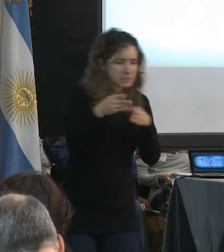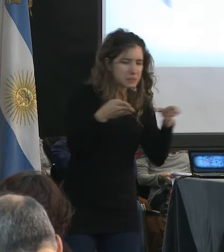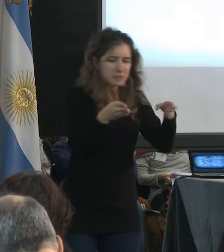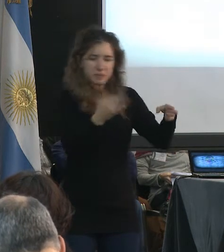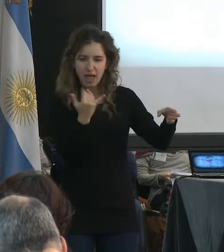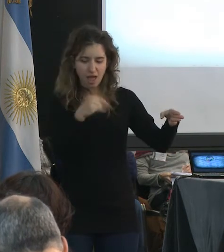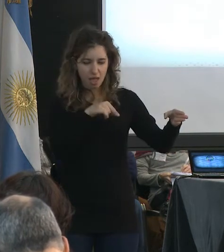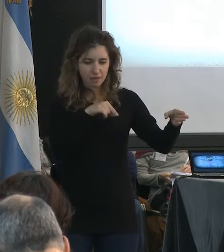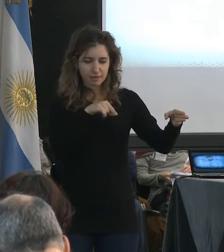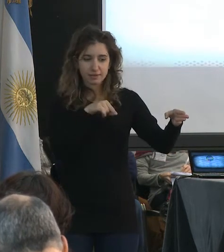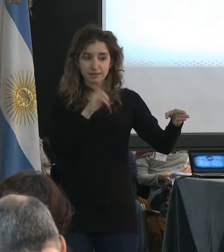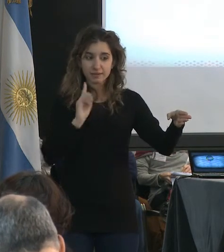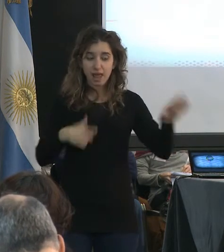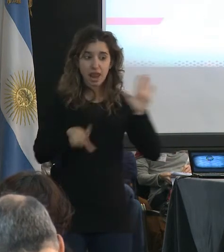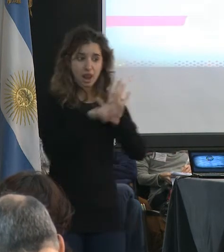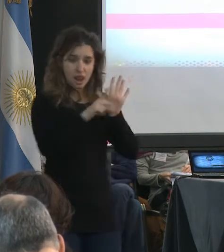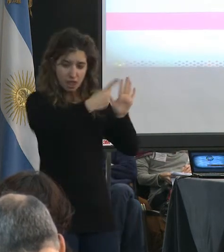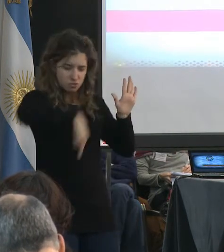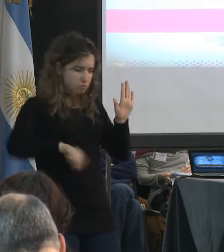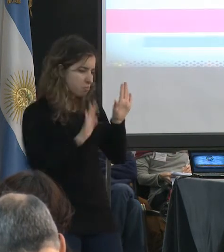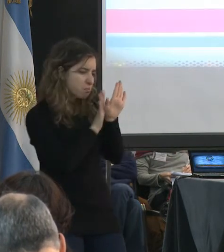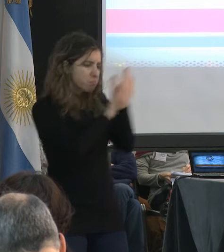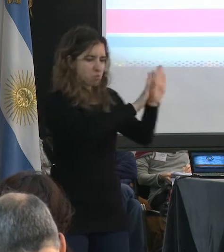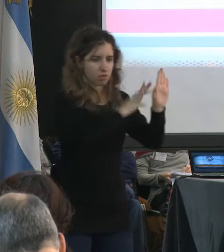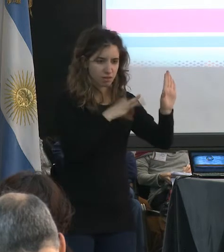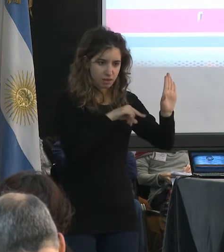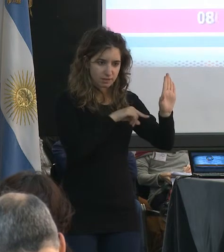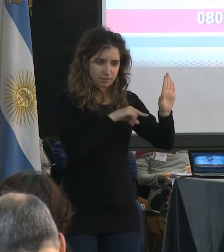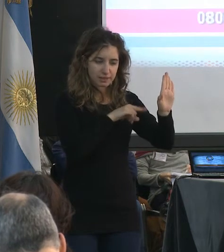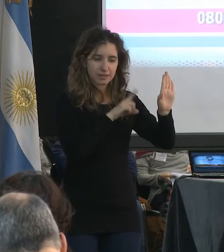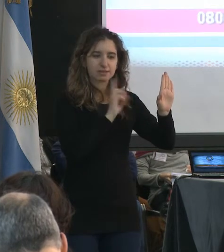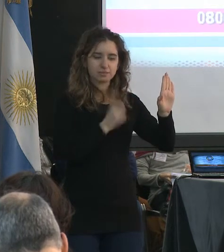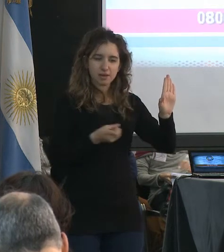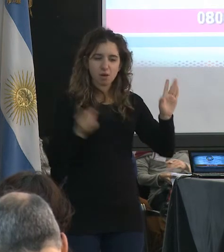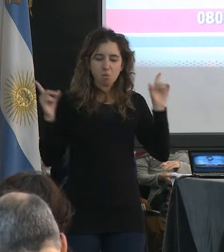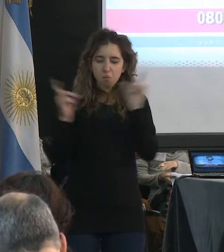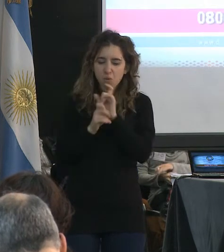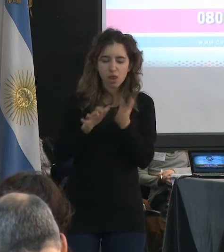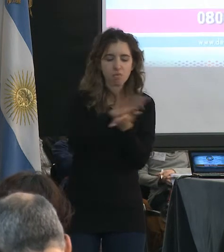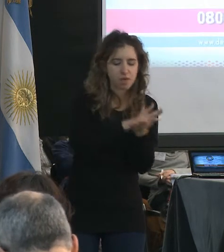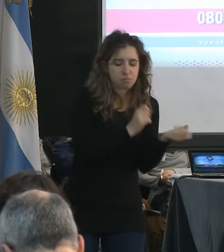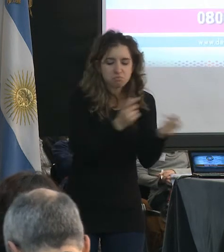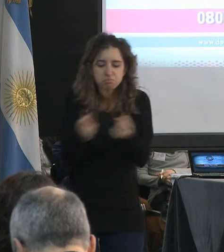tenemos que apoyarla, pero también tenemos que ver de qué manera damos soluciones a los problemas que tenemos hoy en día.